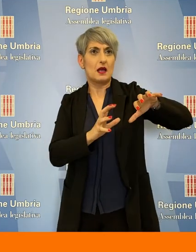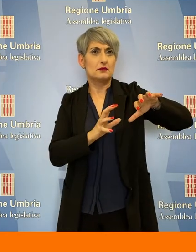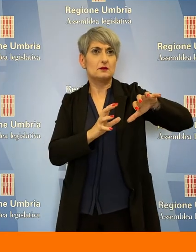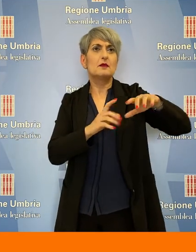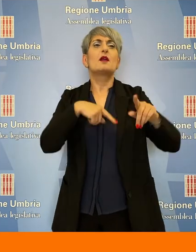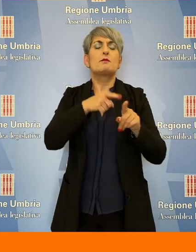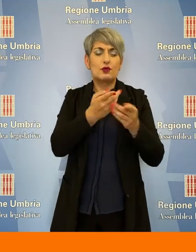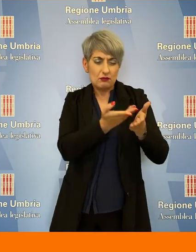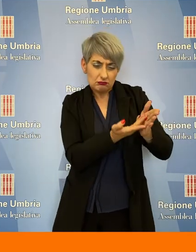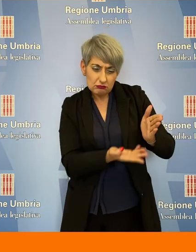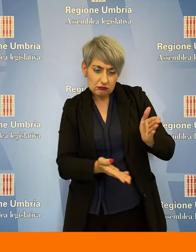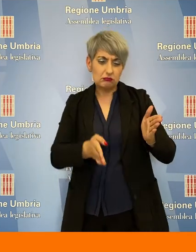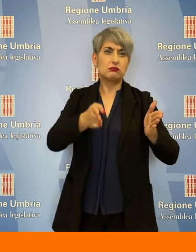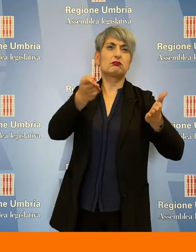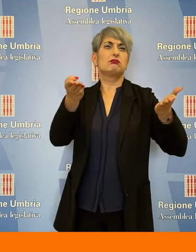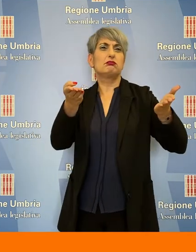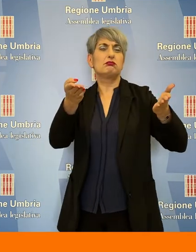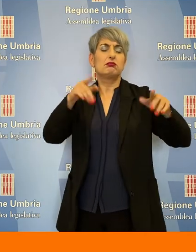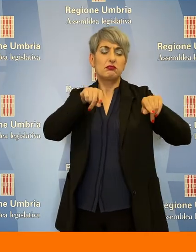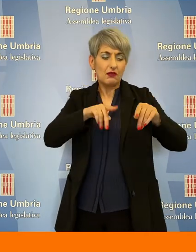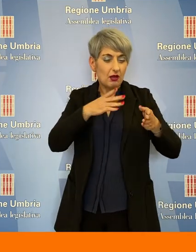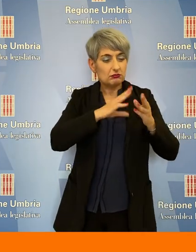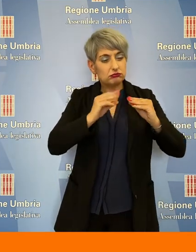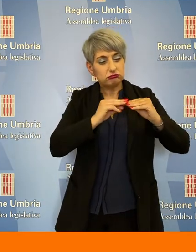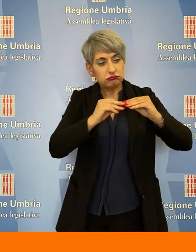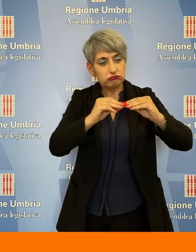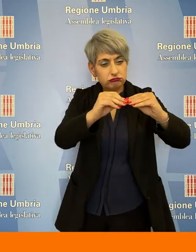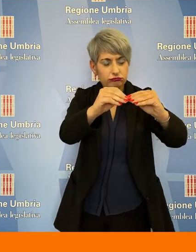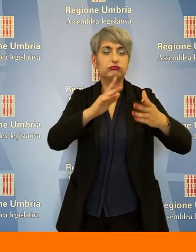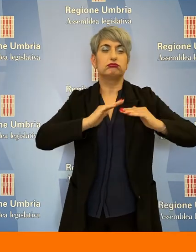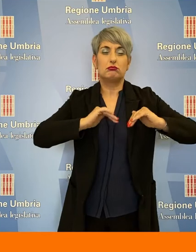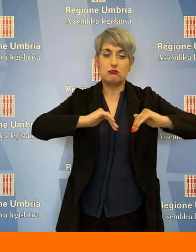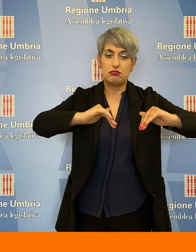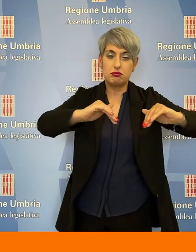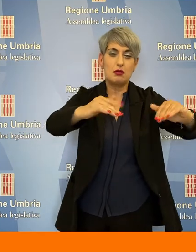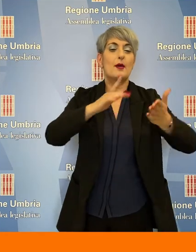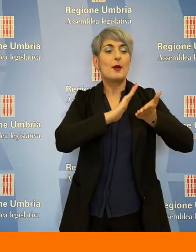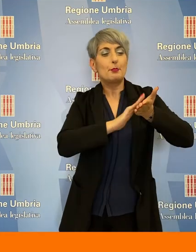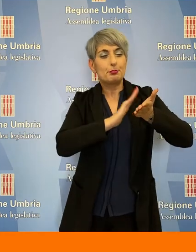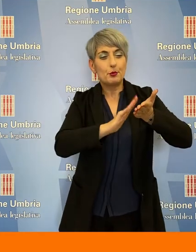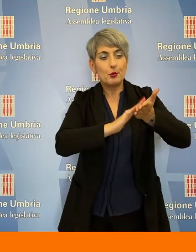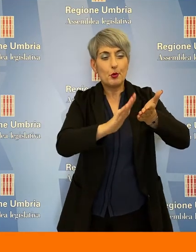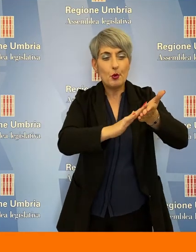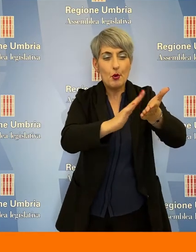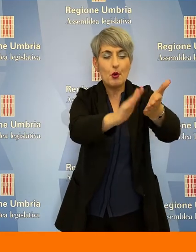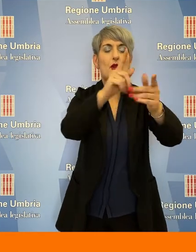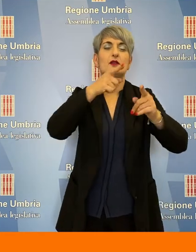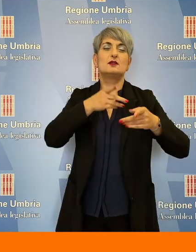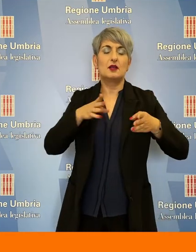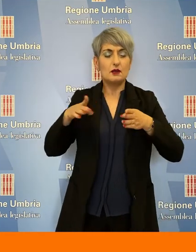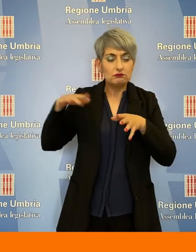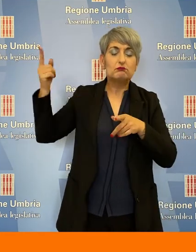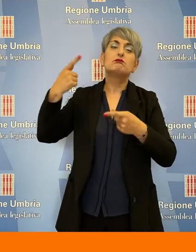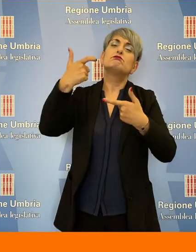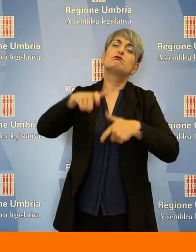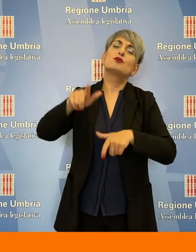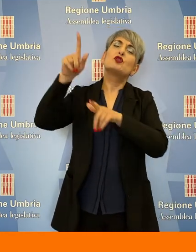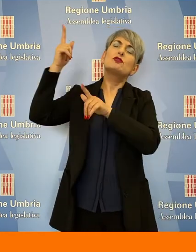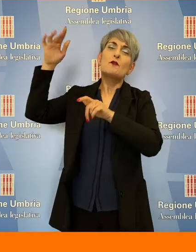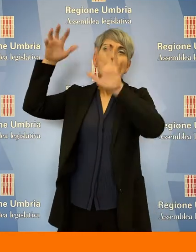quali la riqualificazione e il ripristino dei naturali alvei dei fossi interessati, nonché la pulizia degli stessi, finalizzata ad un corretto